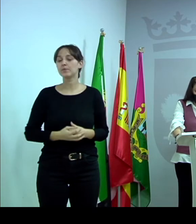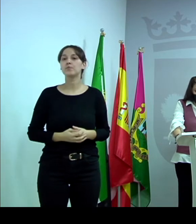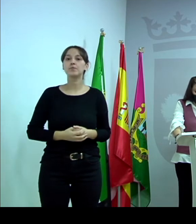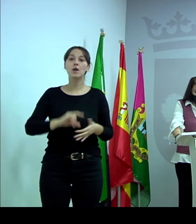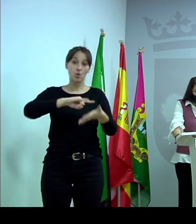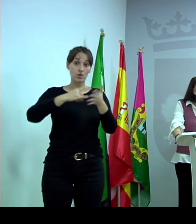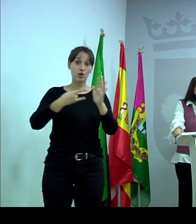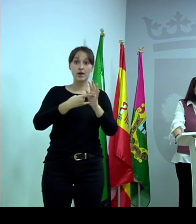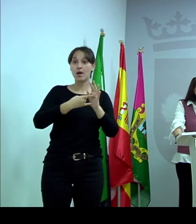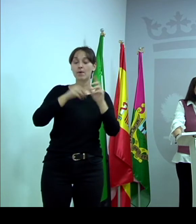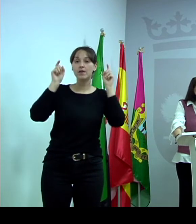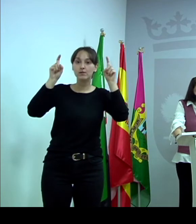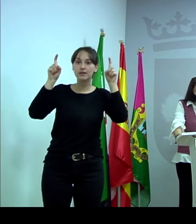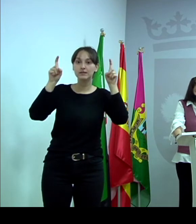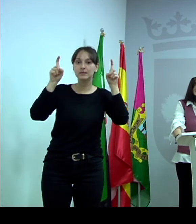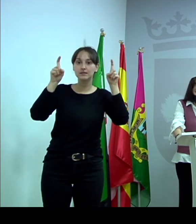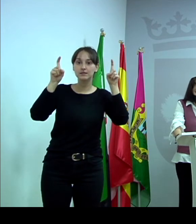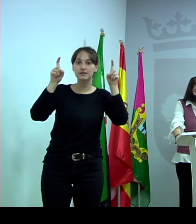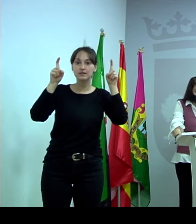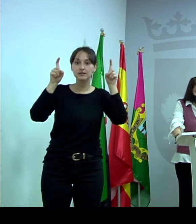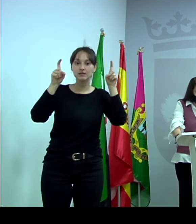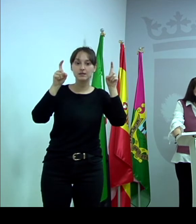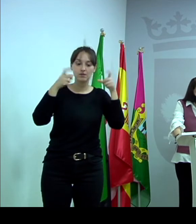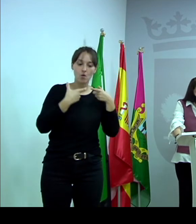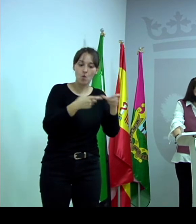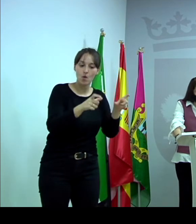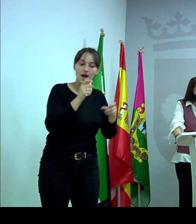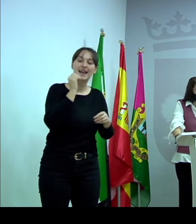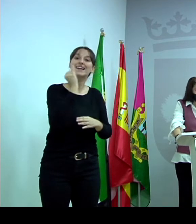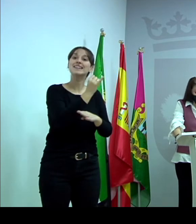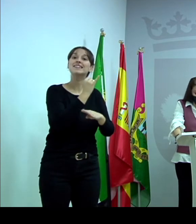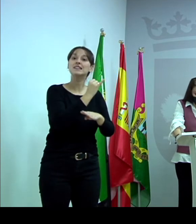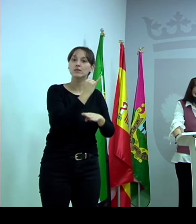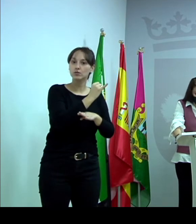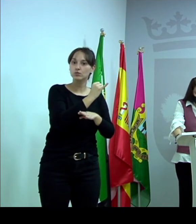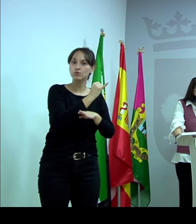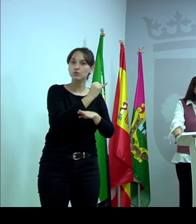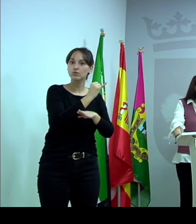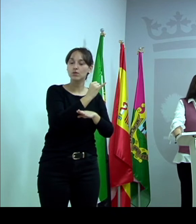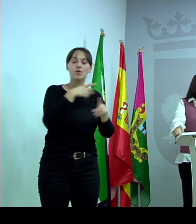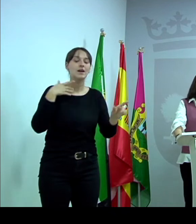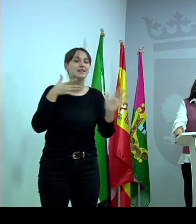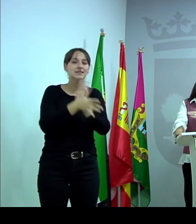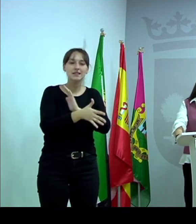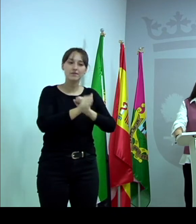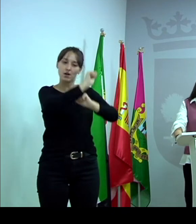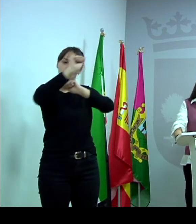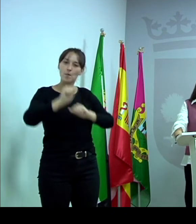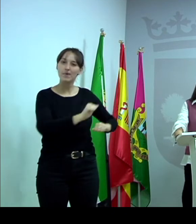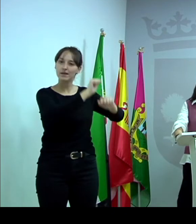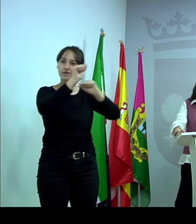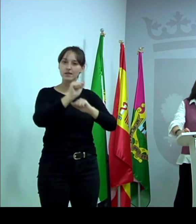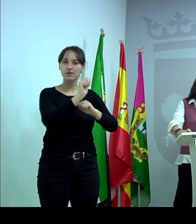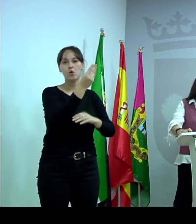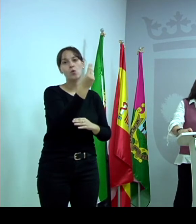hará un programa de inteligencia emocional a través del teatro y la interpretación para la prevención de la violencia de género en personas jóvenes. Esto va a ser durante la duración